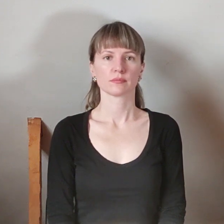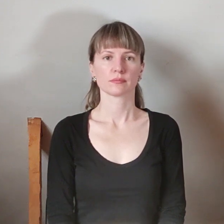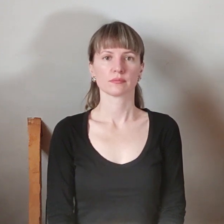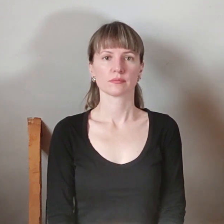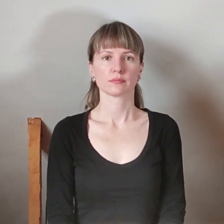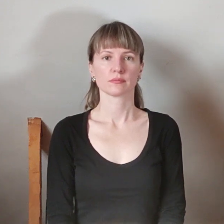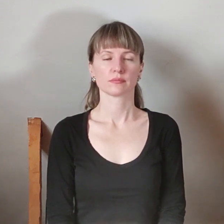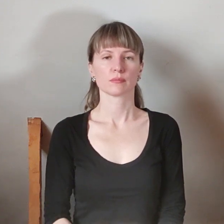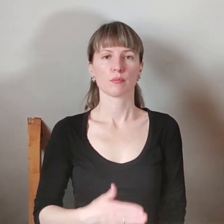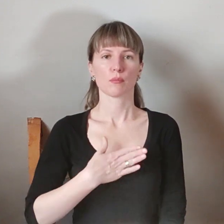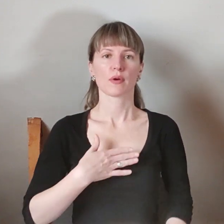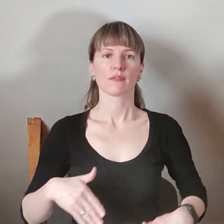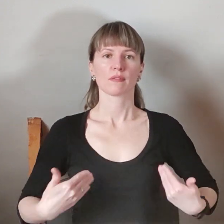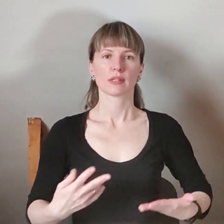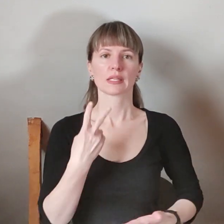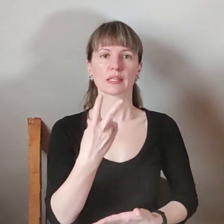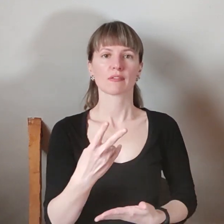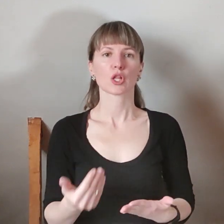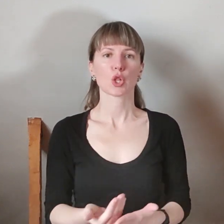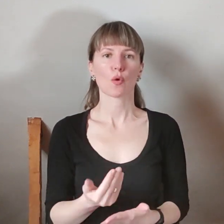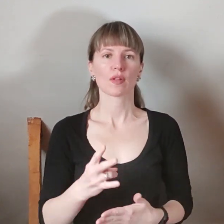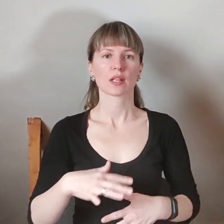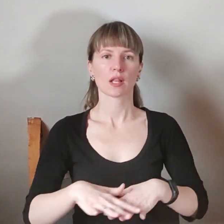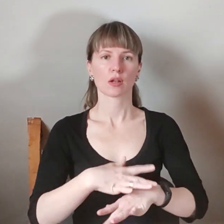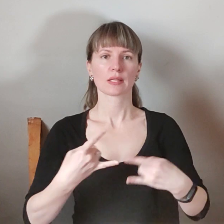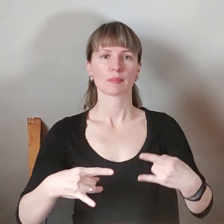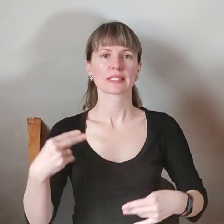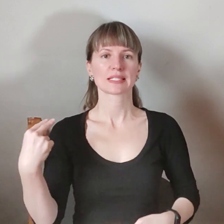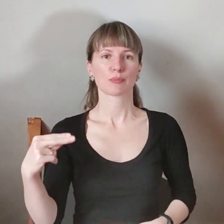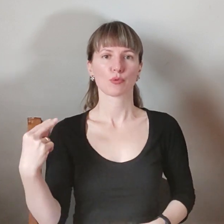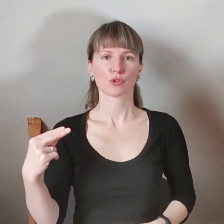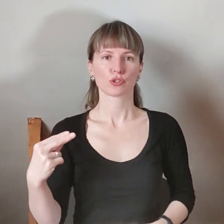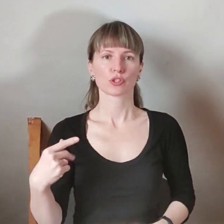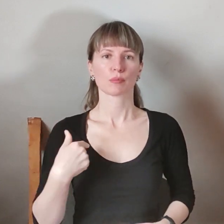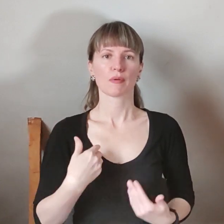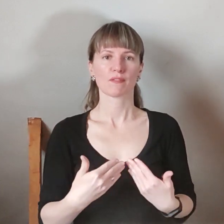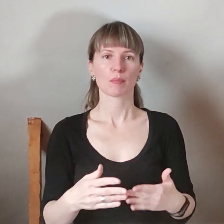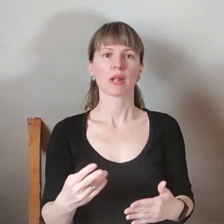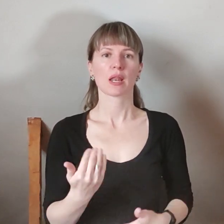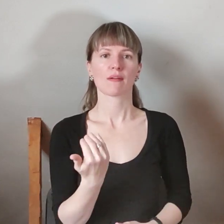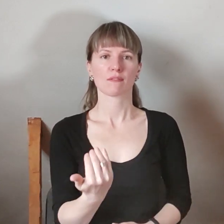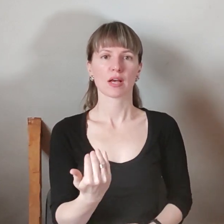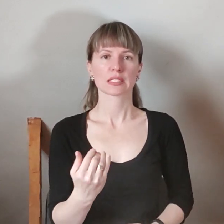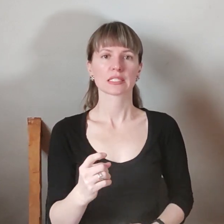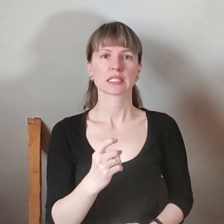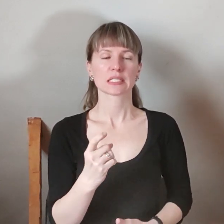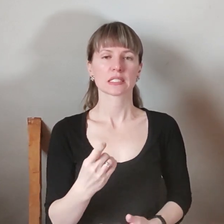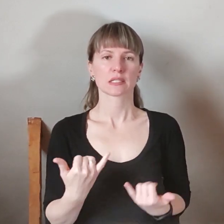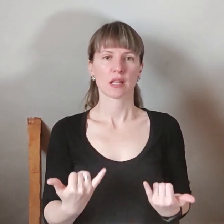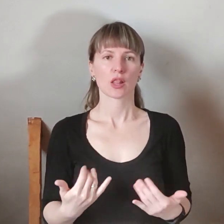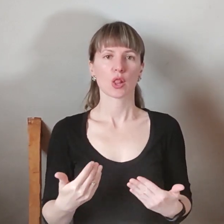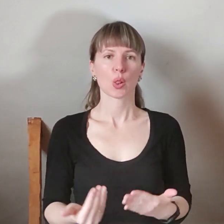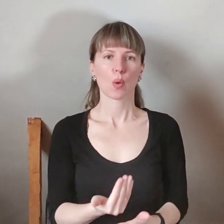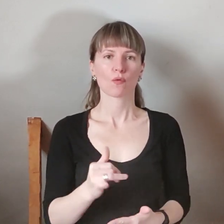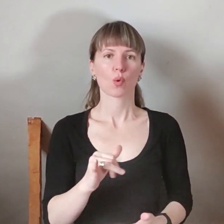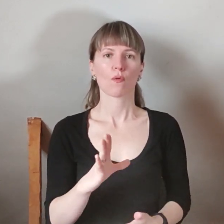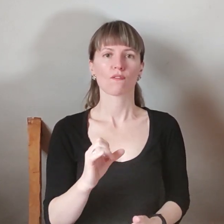Моє вітання! Ви дивилися новини НАСУ у Супільному Запоріжжжя. Ми виходимо для вас з нормальними новинами. У ВСІЄвці окупант